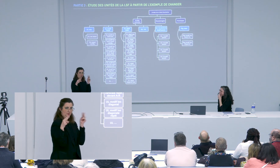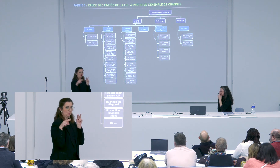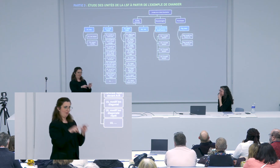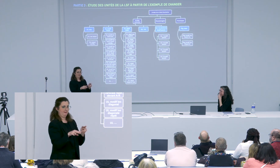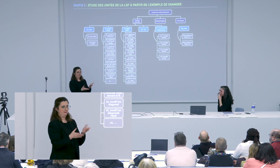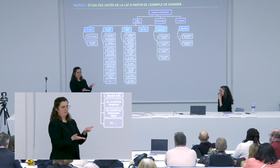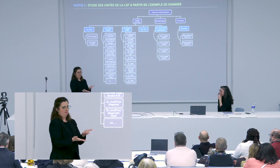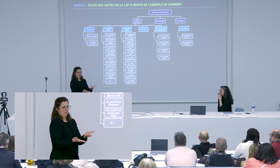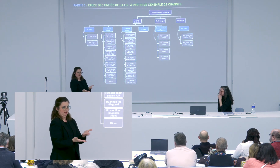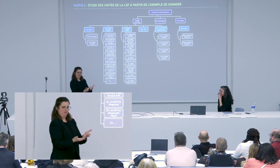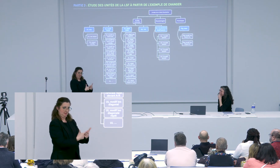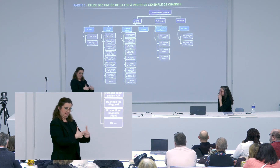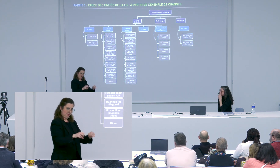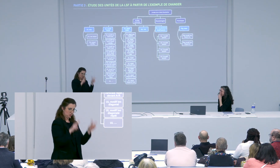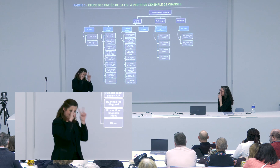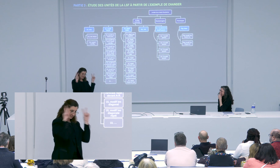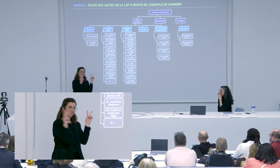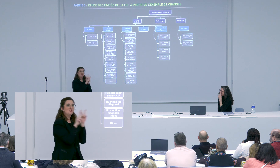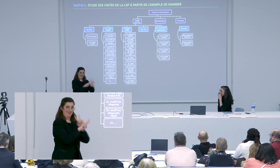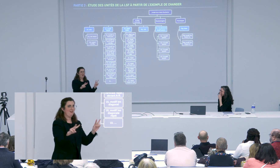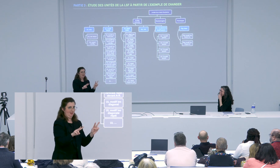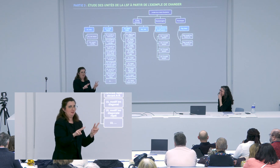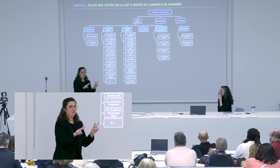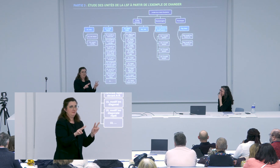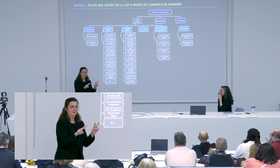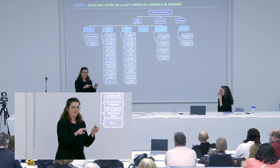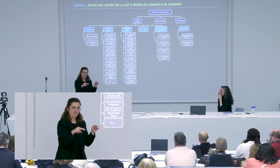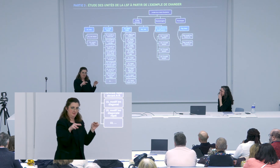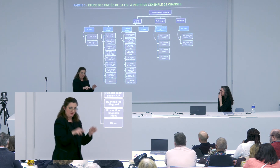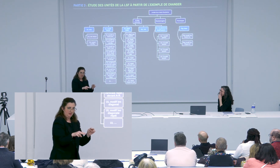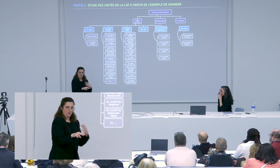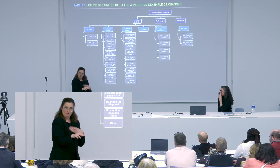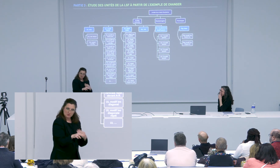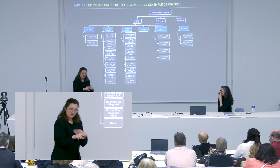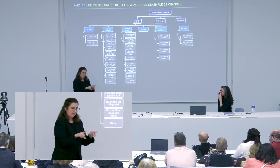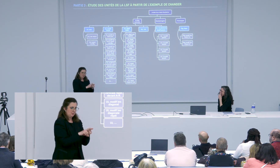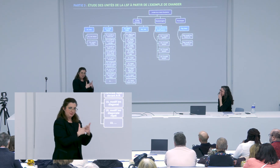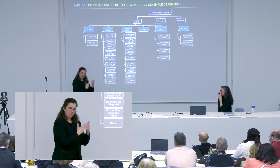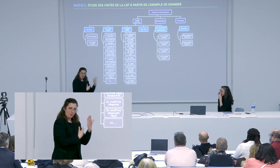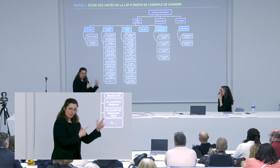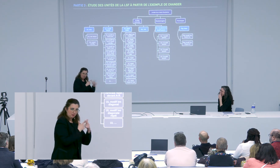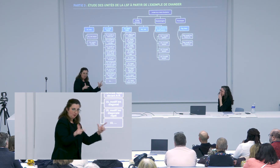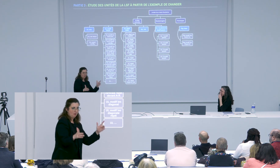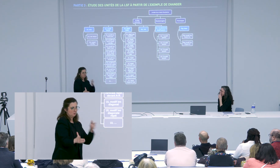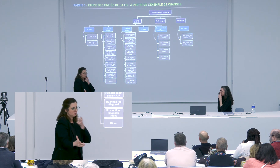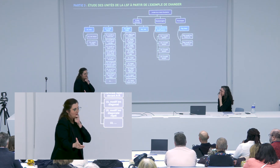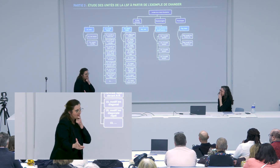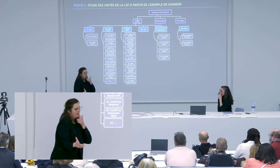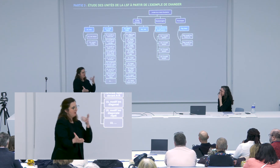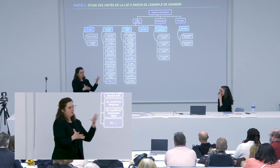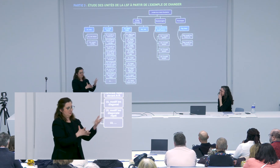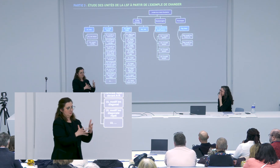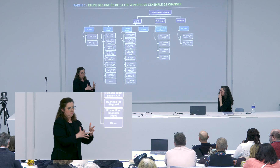et là enfin on a un regard de femme sourde sur la linguistique générale sur le français